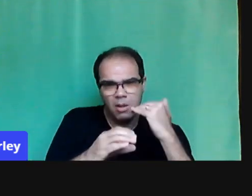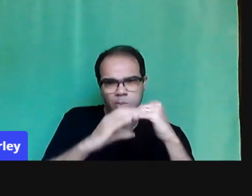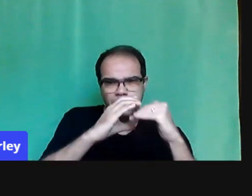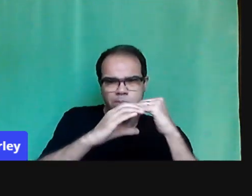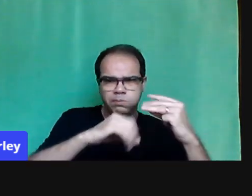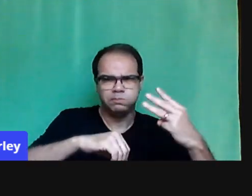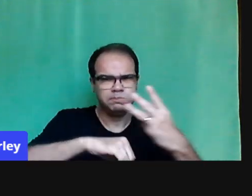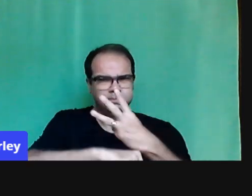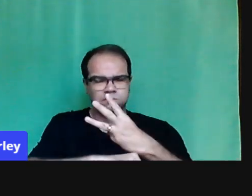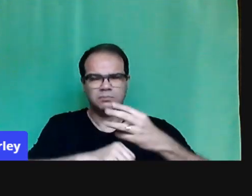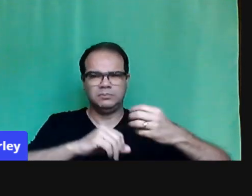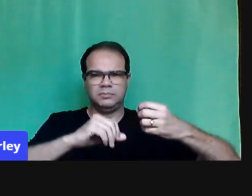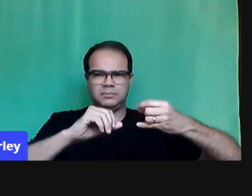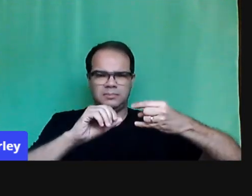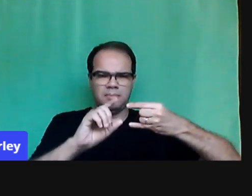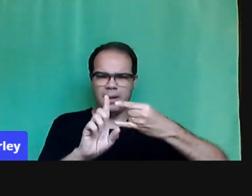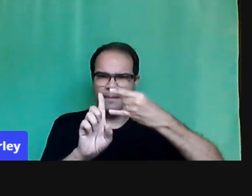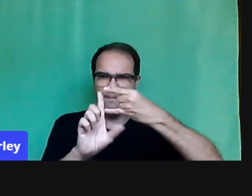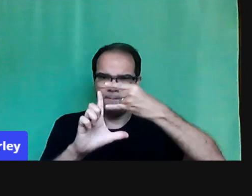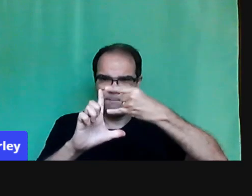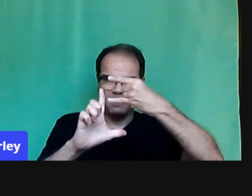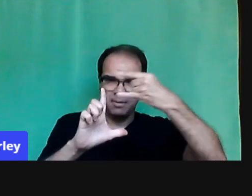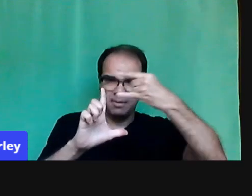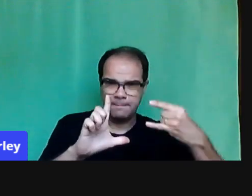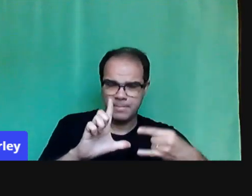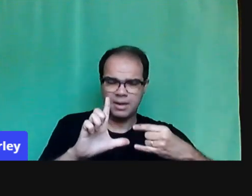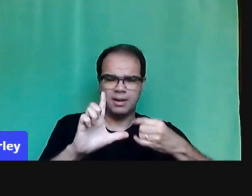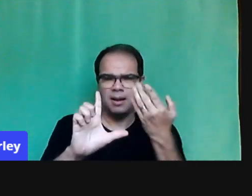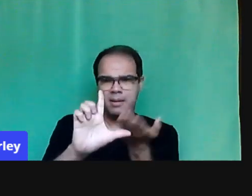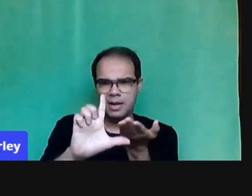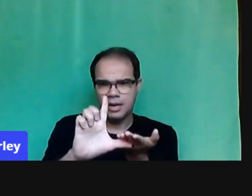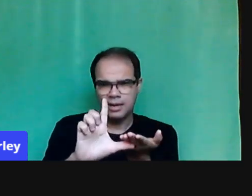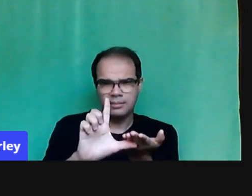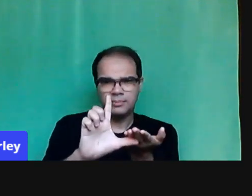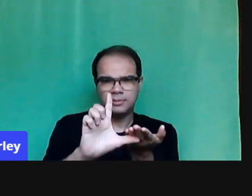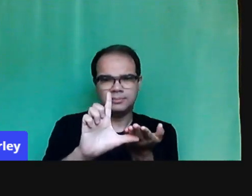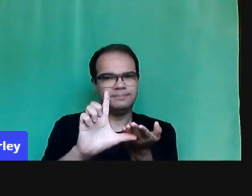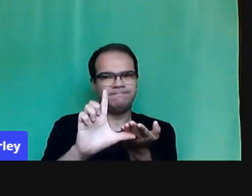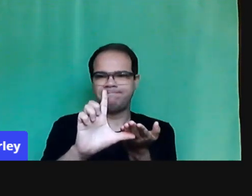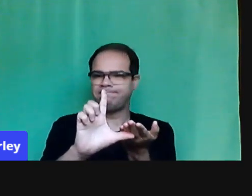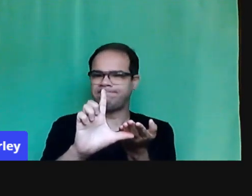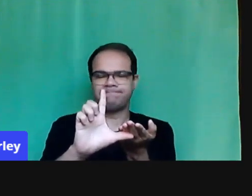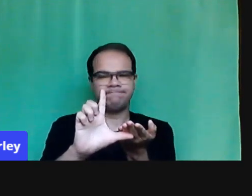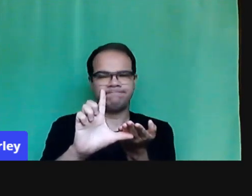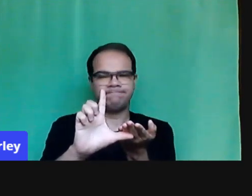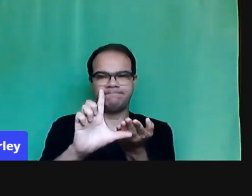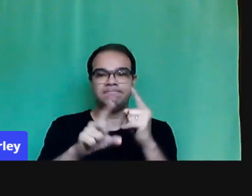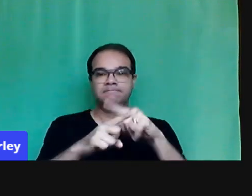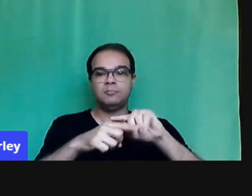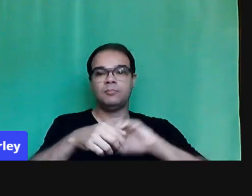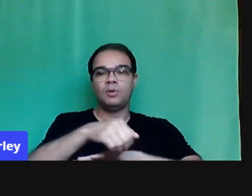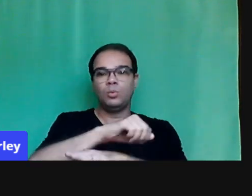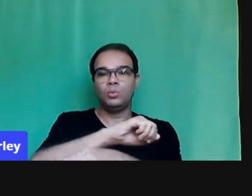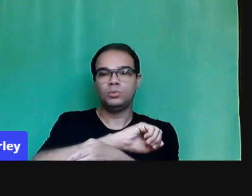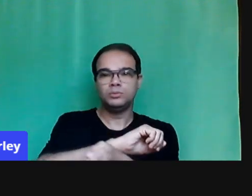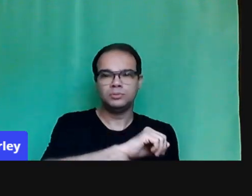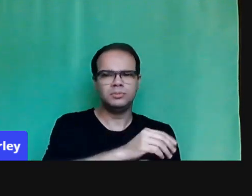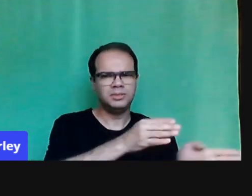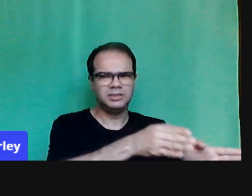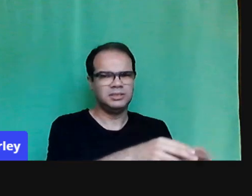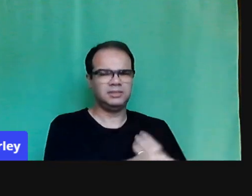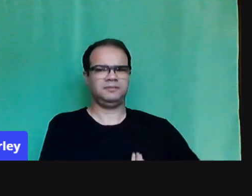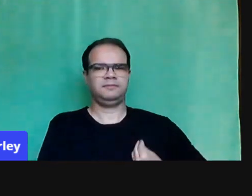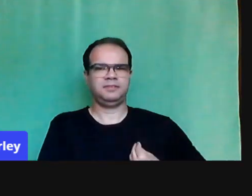colocados abruptamente no universo de aulas não presenciais, né? No ensino remoto